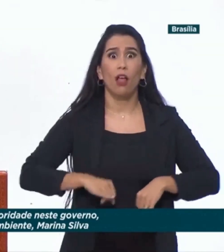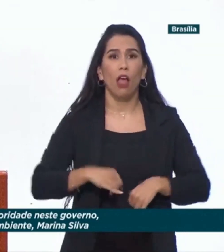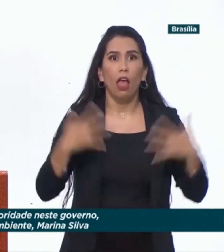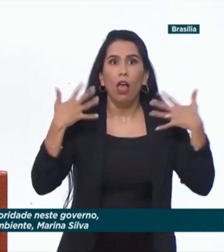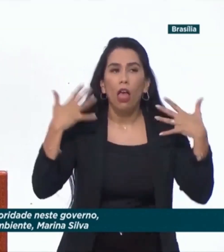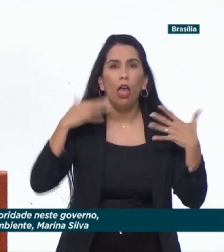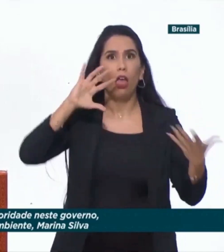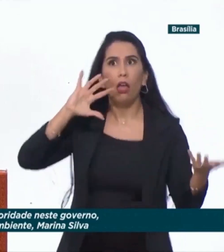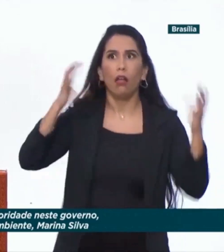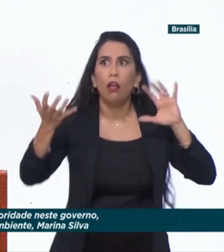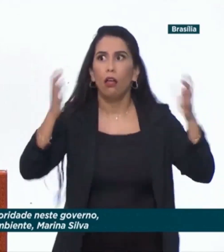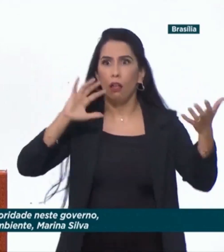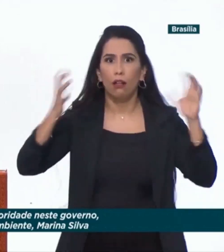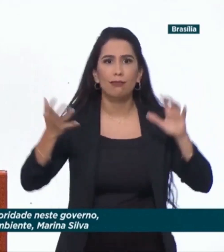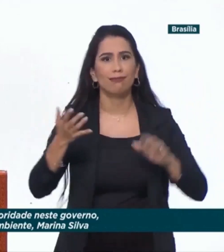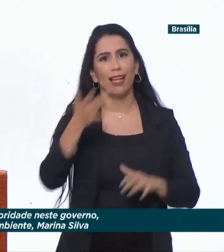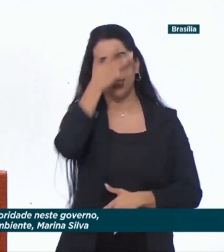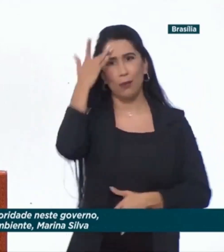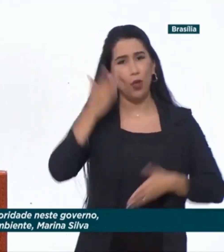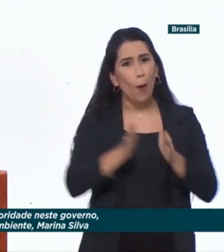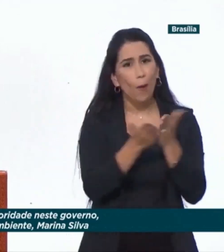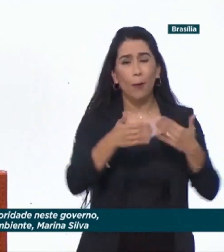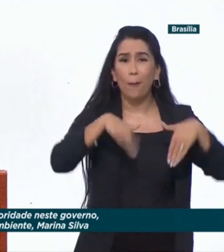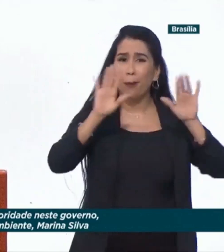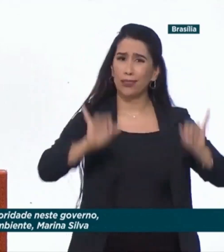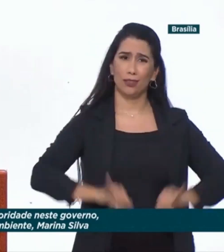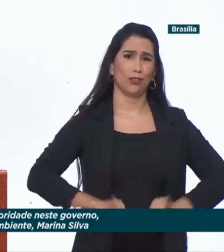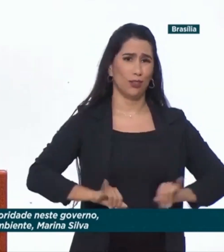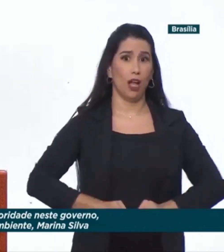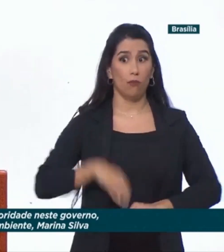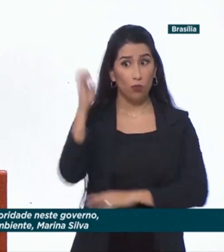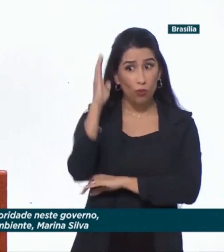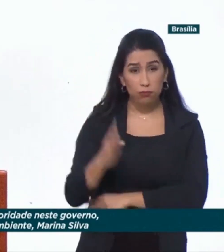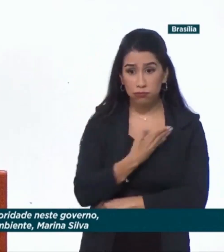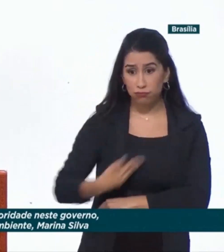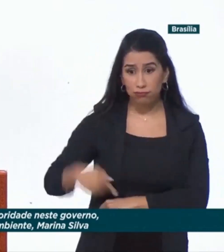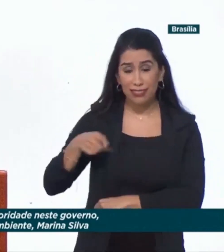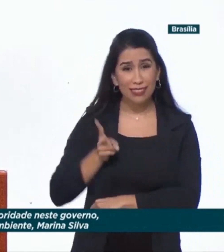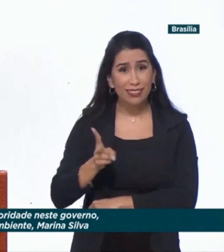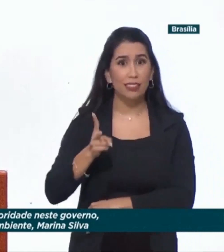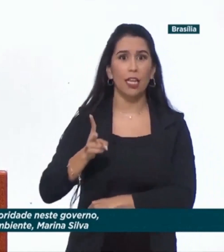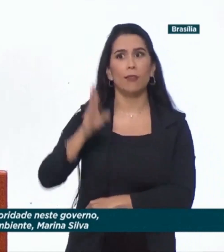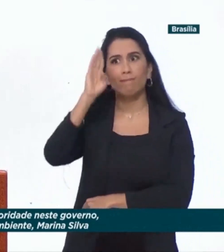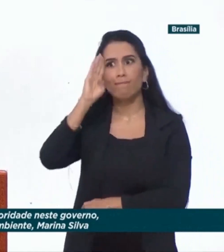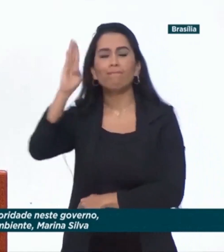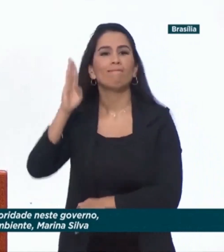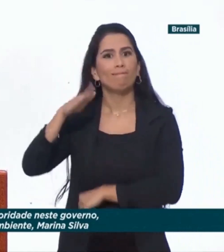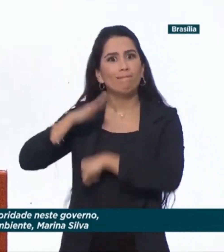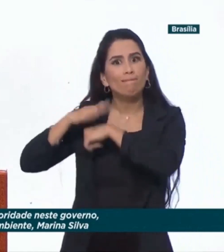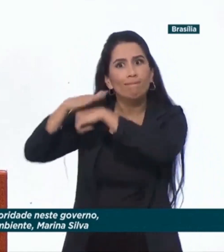os mais pobres são os mais afetados. O governo brasileiro, que sempre foi protagonista nessa